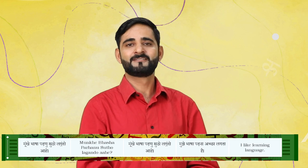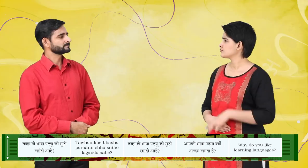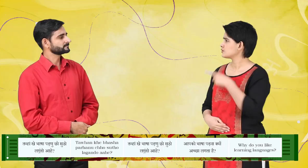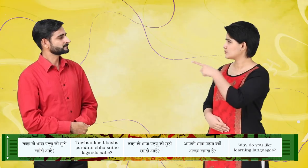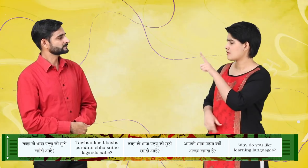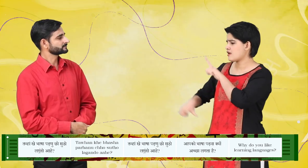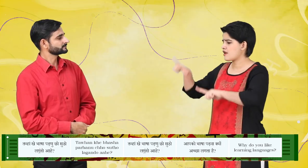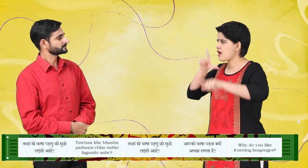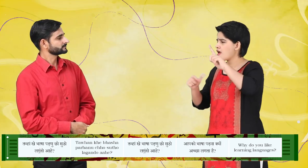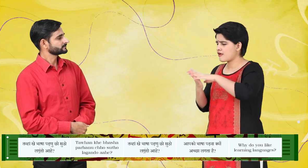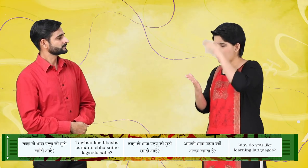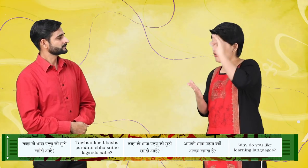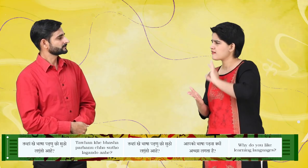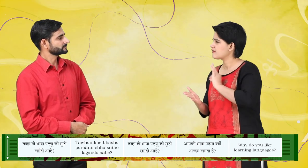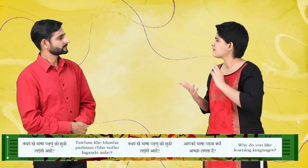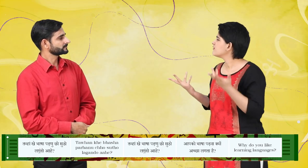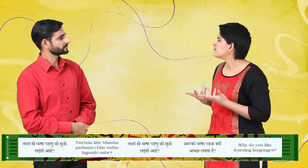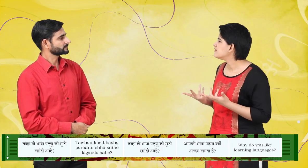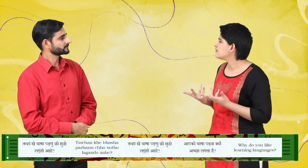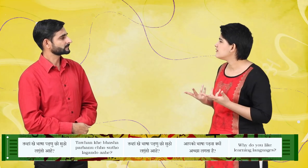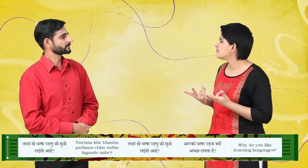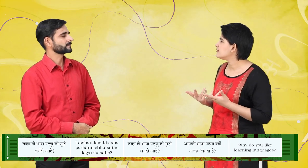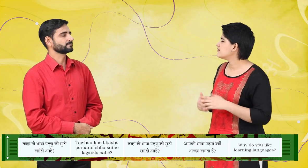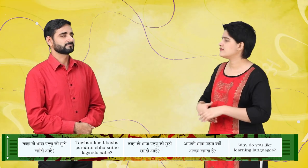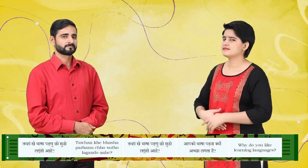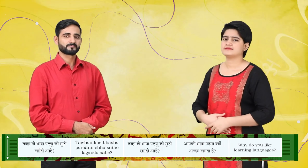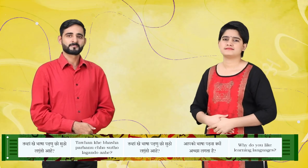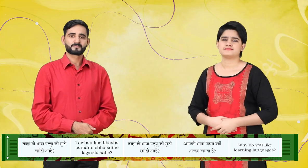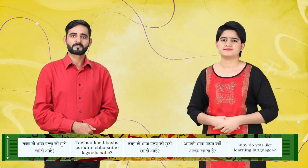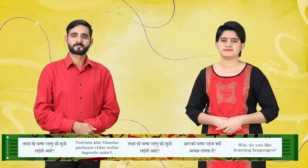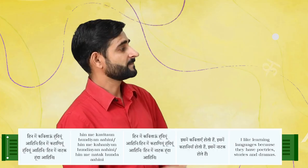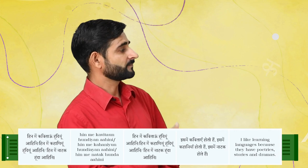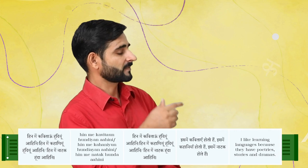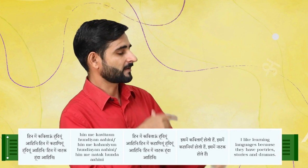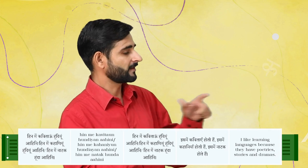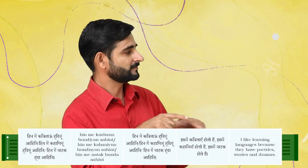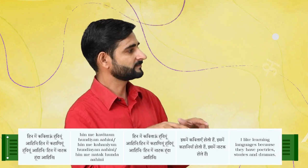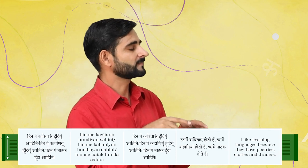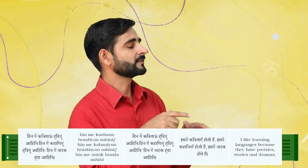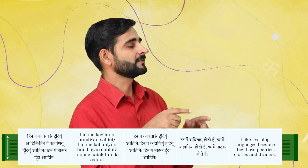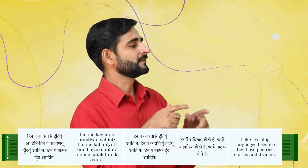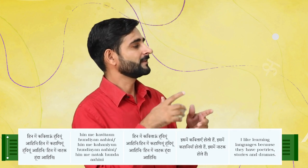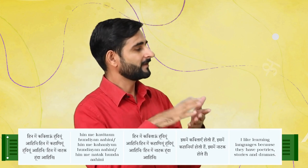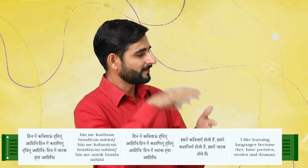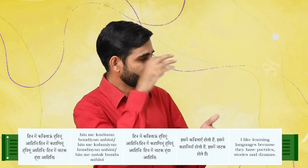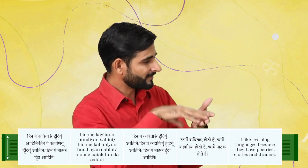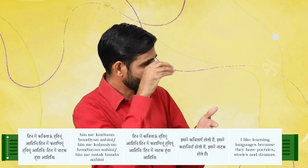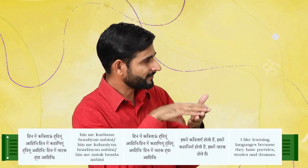तभाँखे भाषा पढण छो सुठो लगंदो आहे हिनमे कविताउं हुंदियों आहें हिनमे